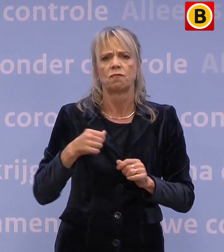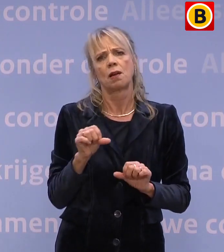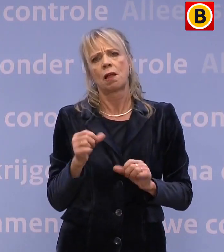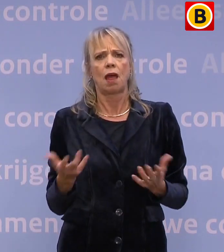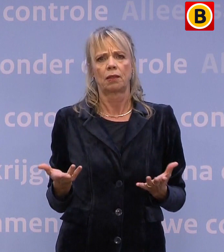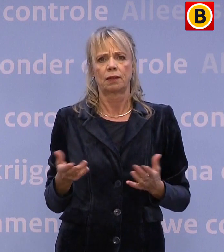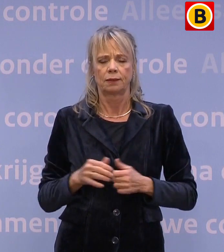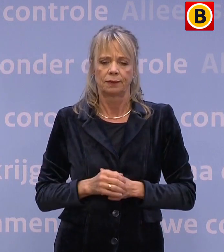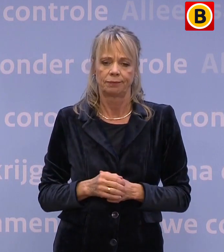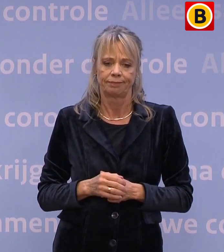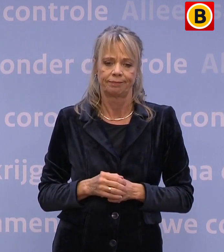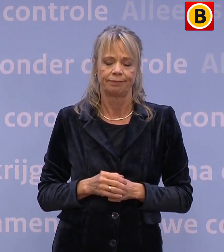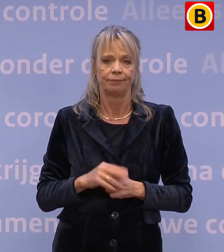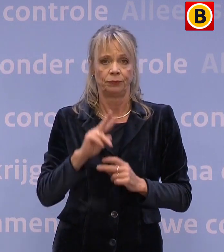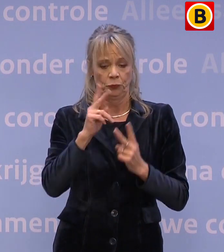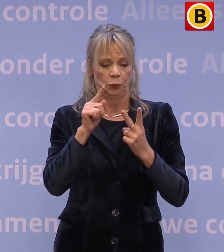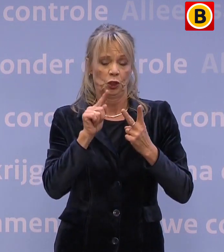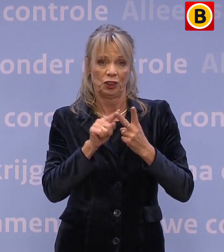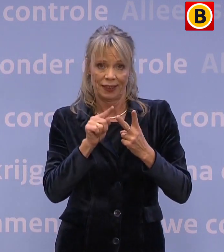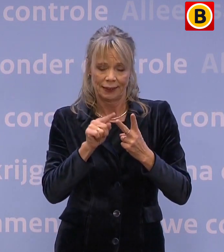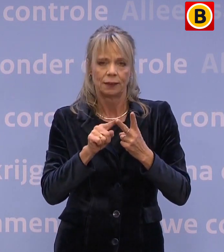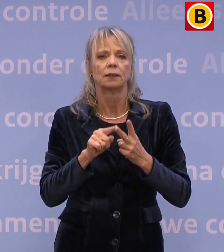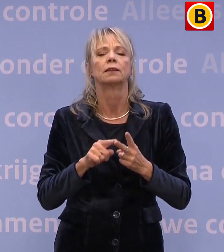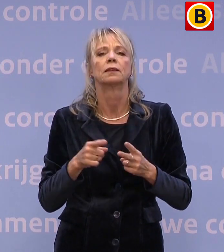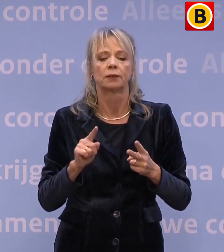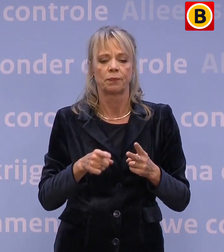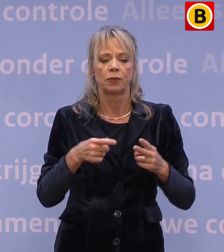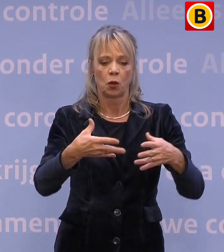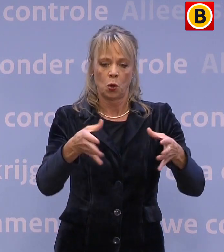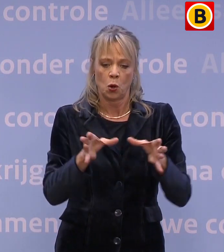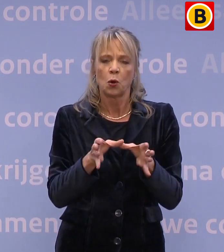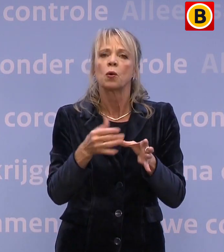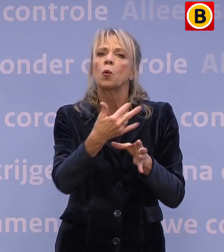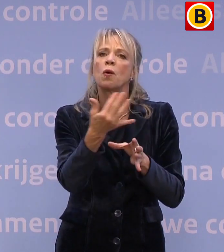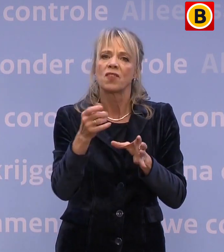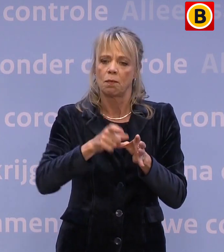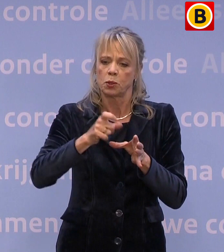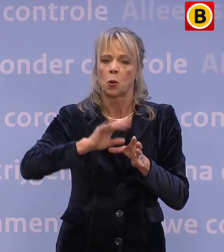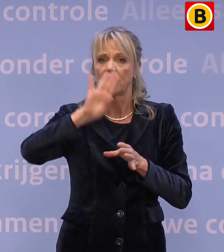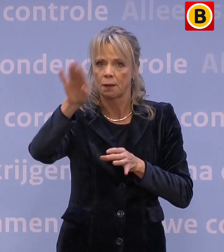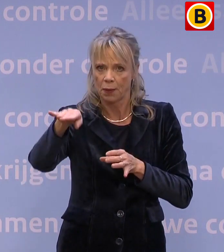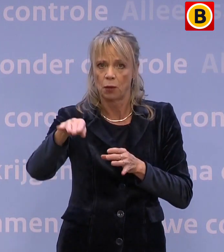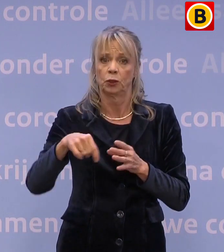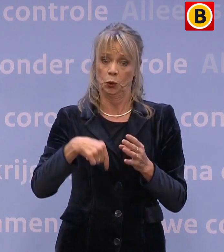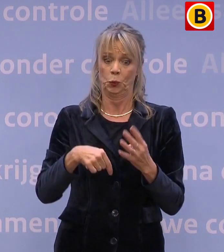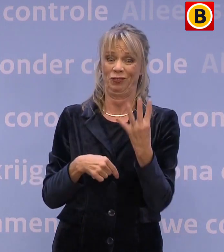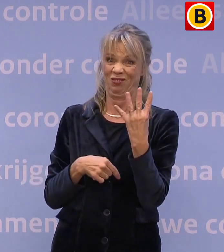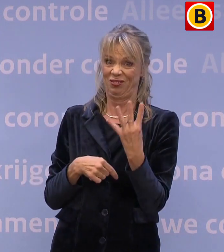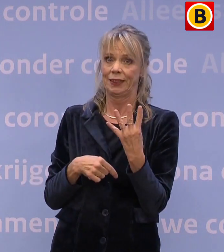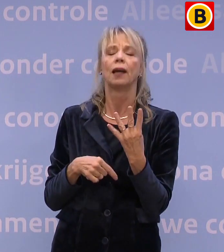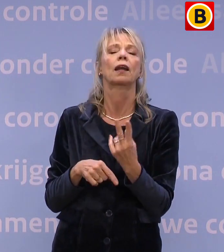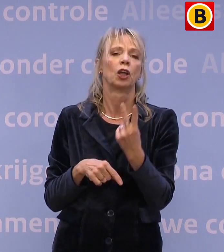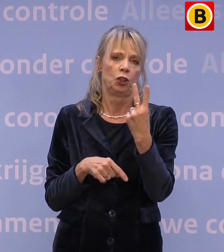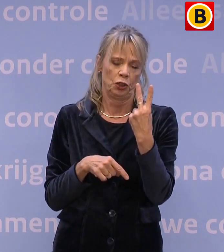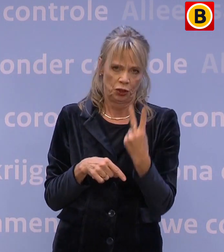Ten tweede, de maximale groepsgrootte buiten gaat van vier naar twee personen, huishoudens en